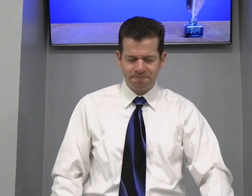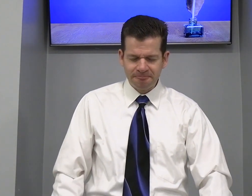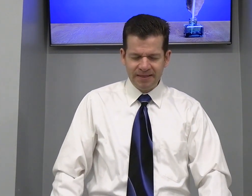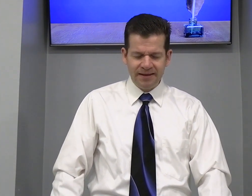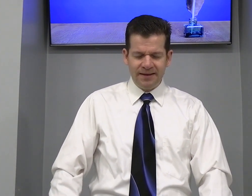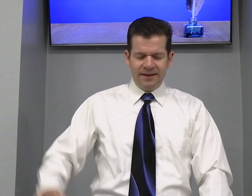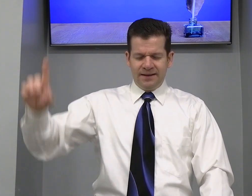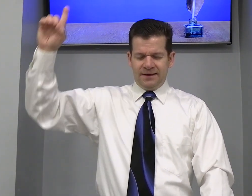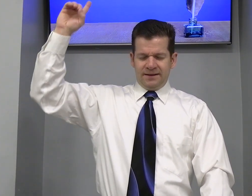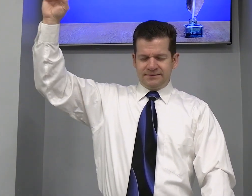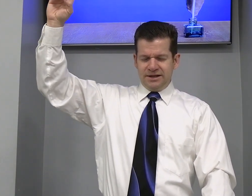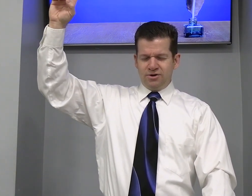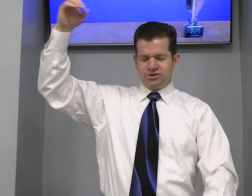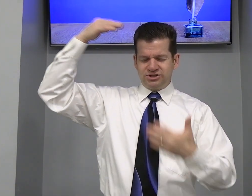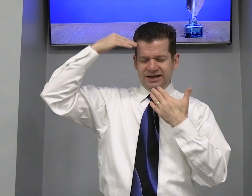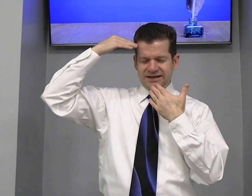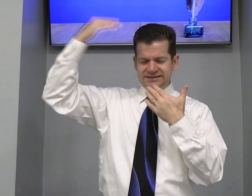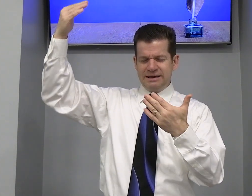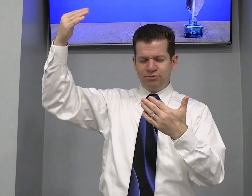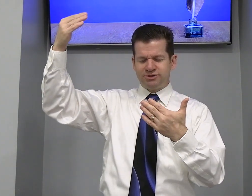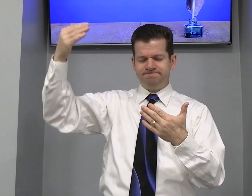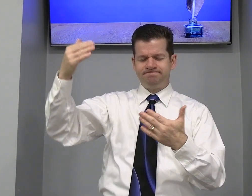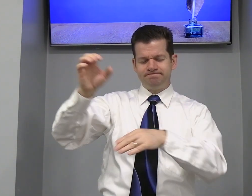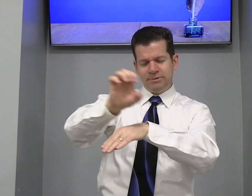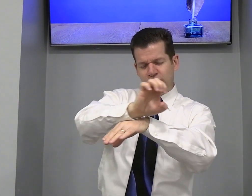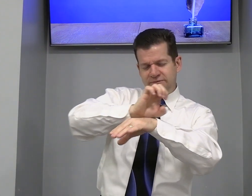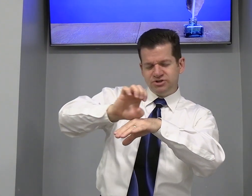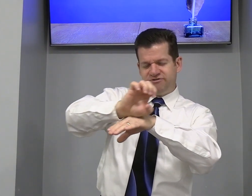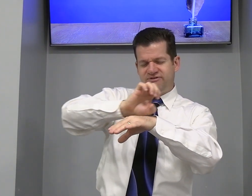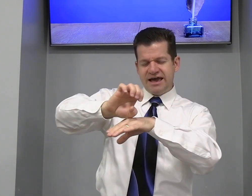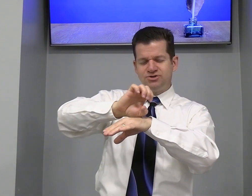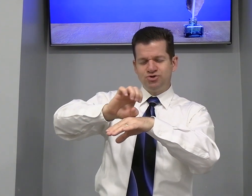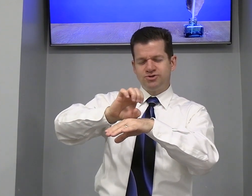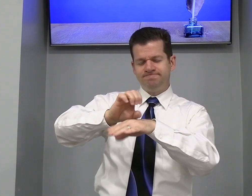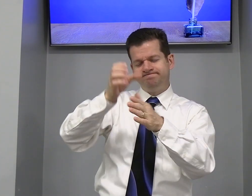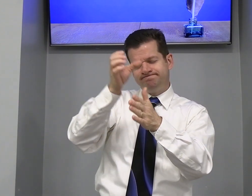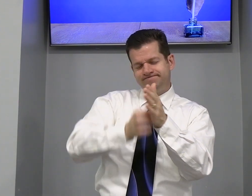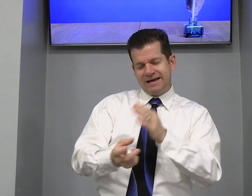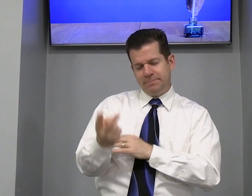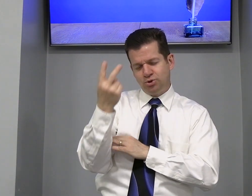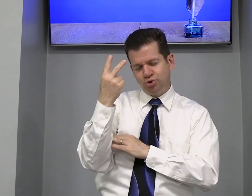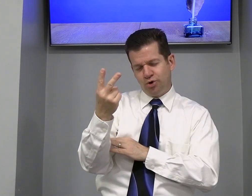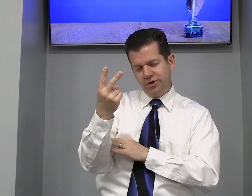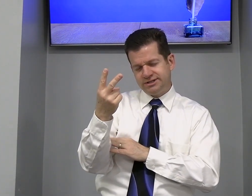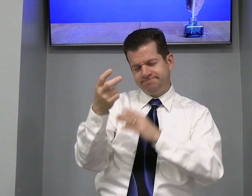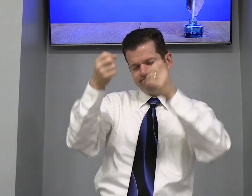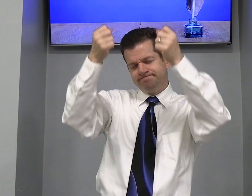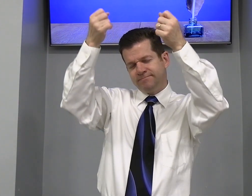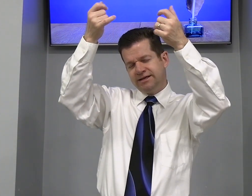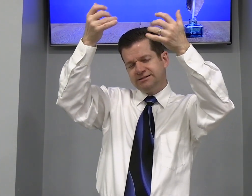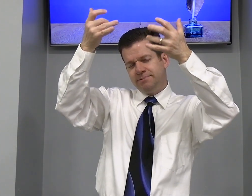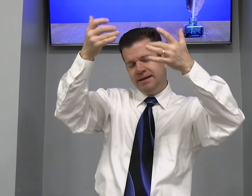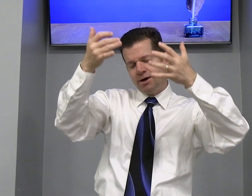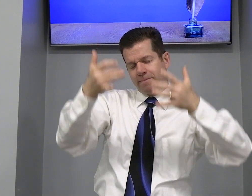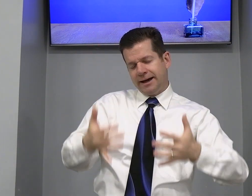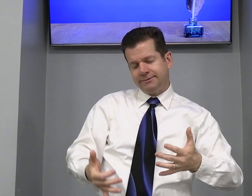Deus Nós te agradecemos Pelo livro de Efésios Capítulo 2 Que explica O Pai